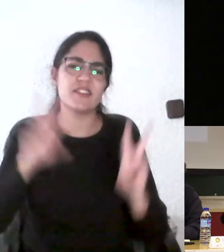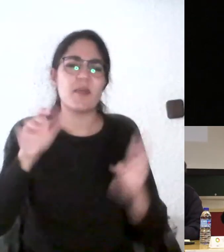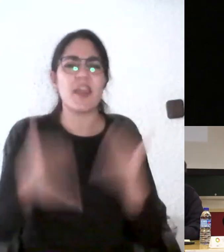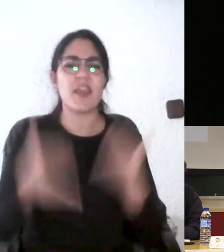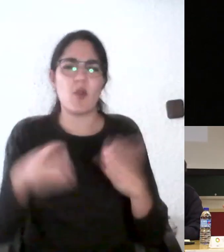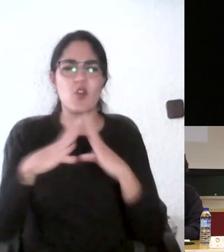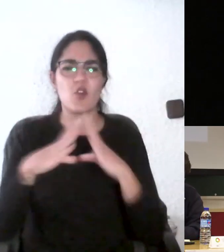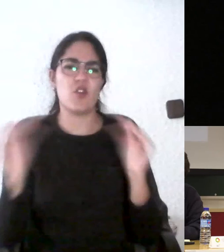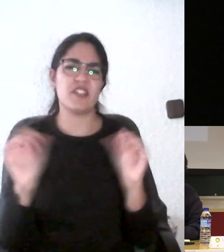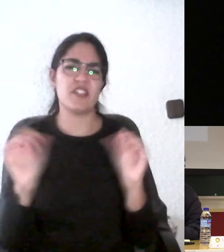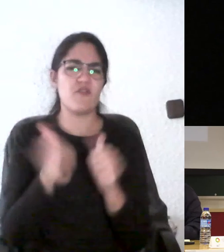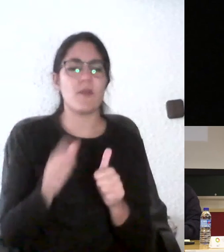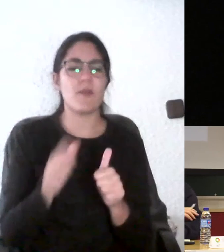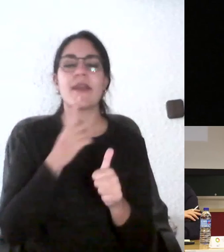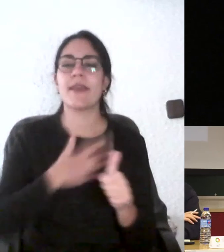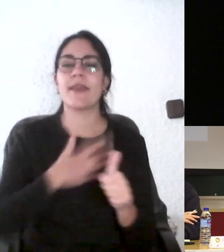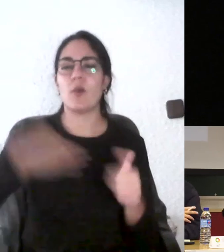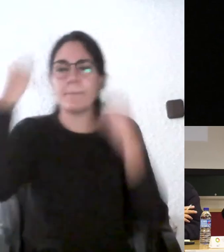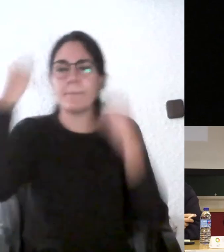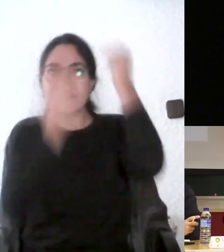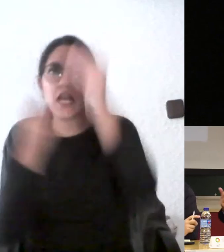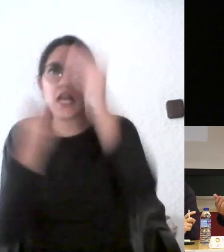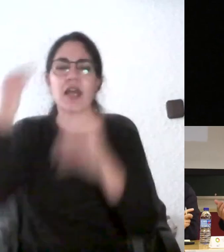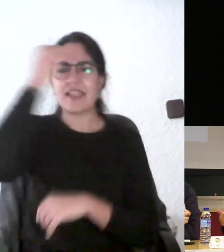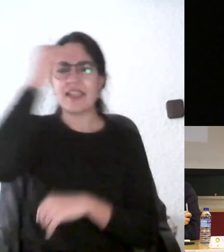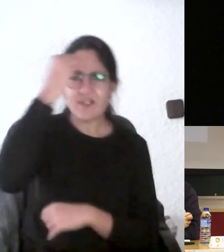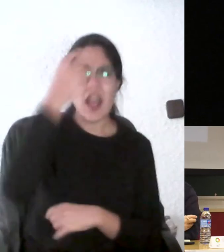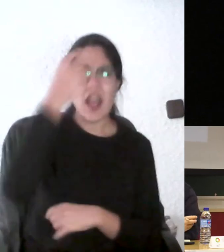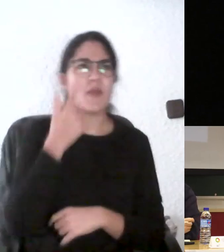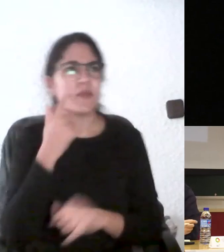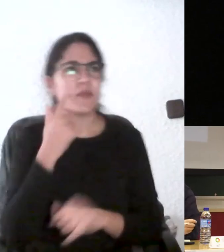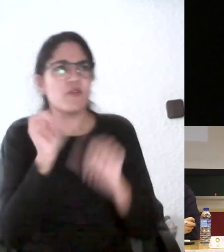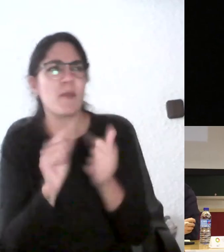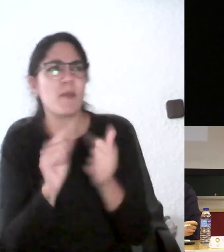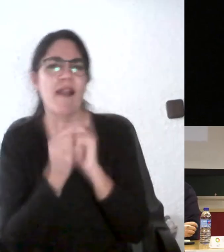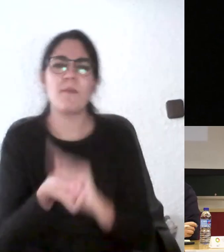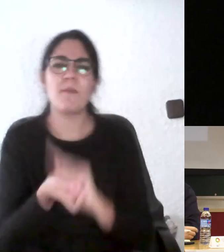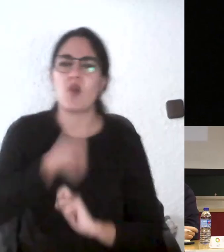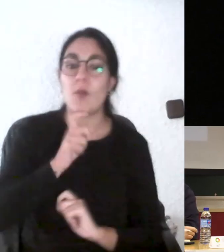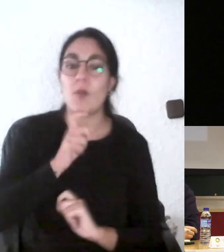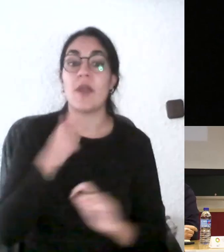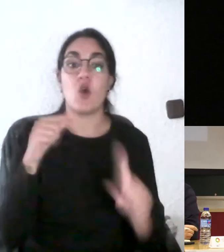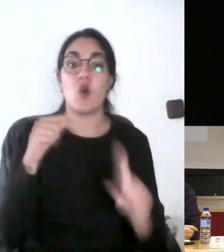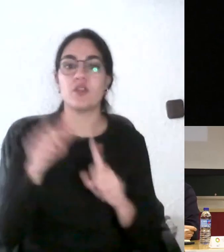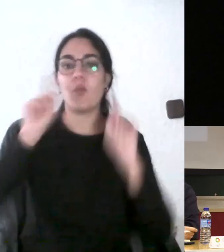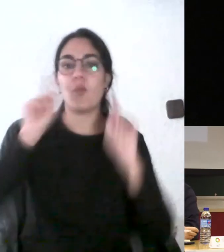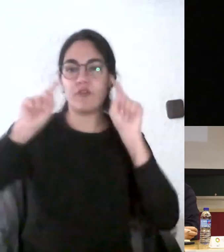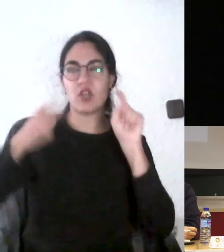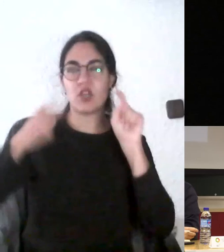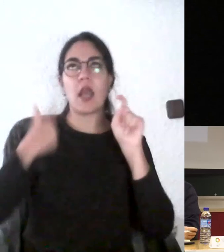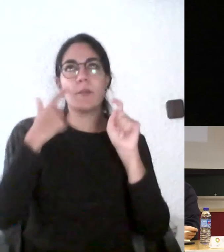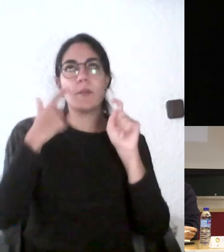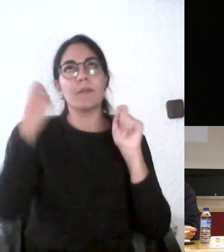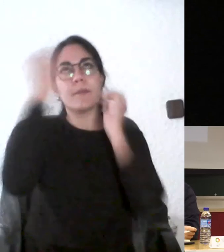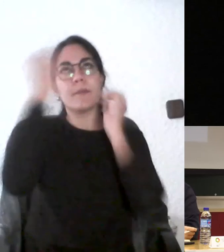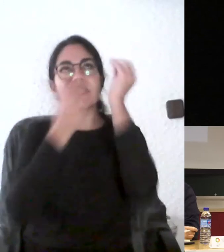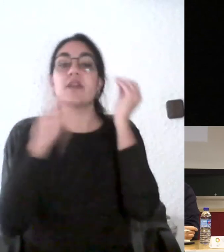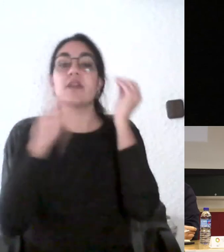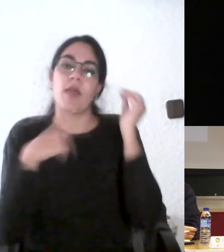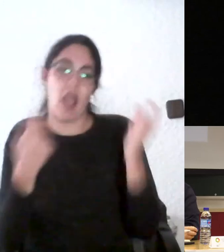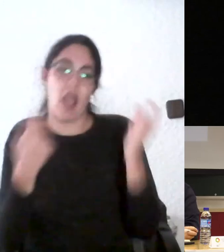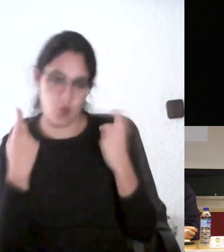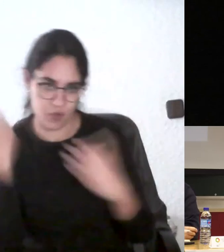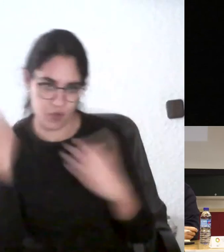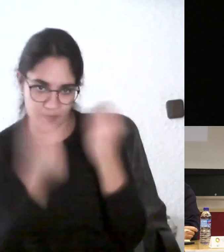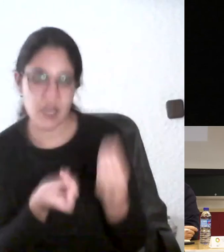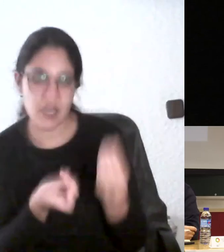esto es para que los propios profesores vayamos pensando y también los alumnos qué otras opciones podría yo manejar dentro de